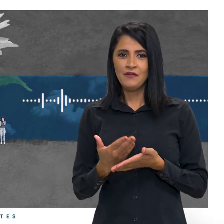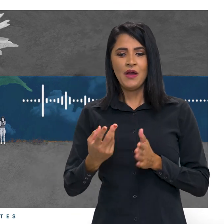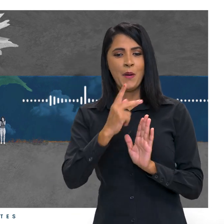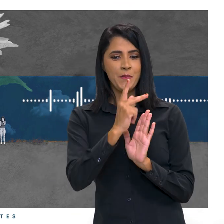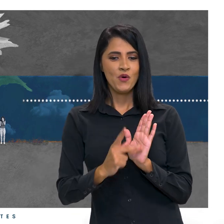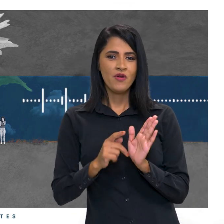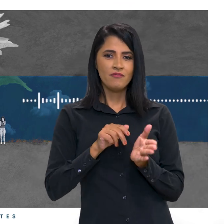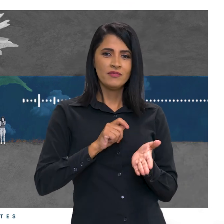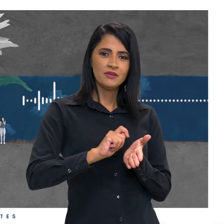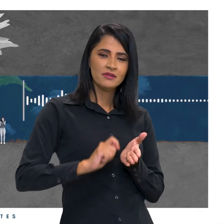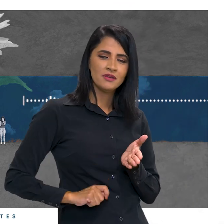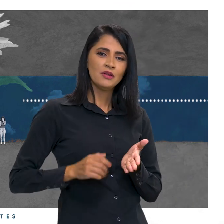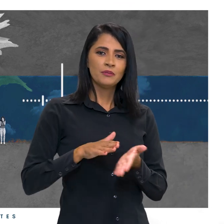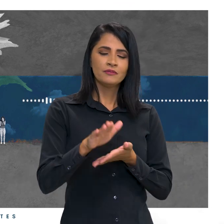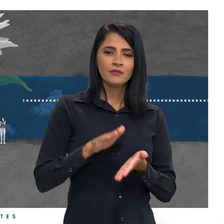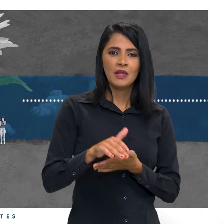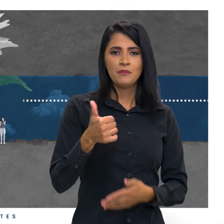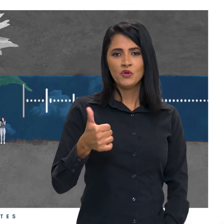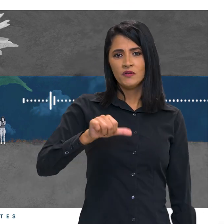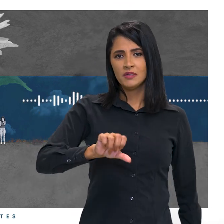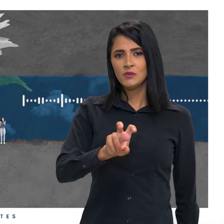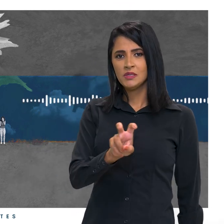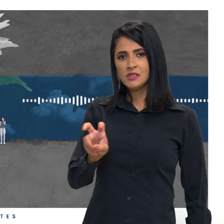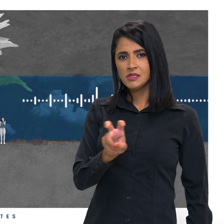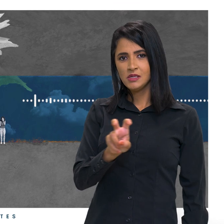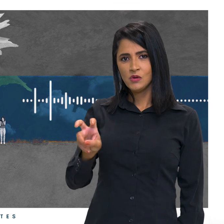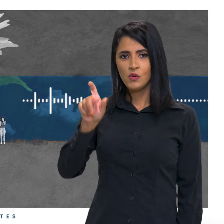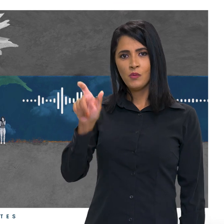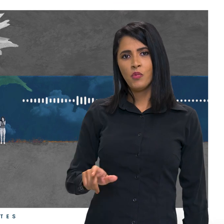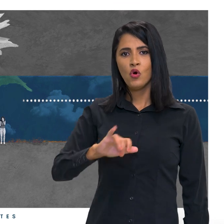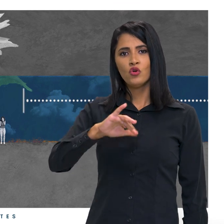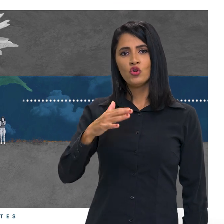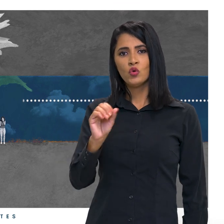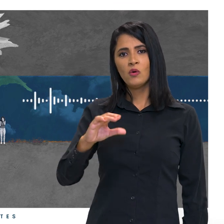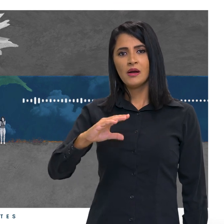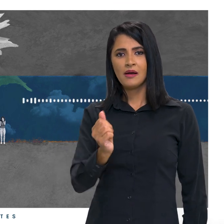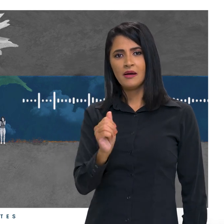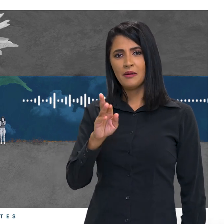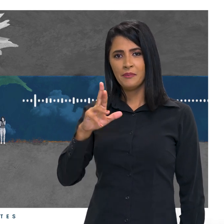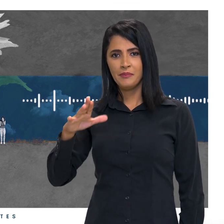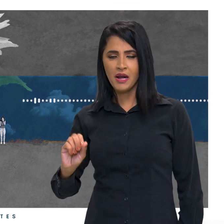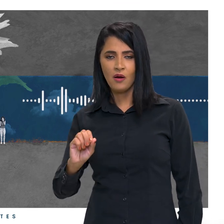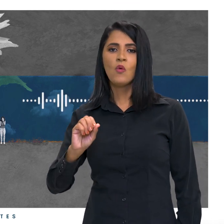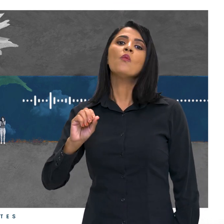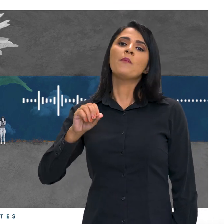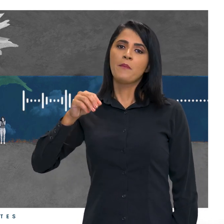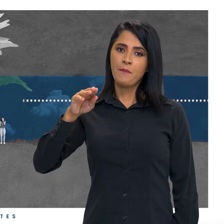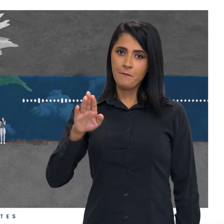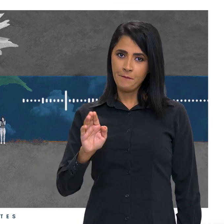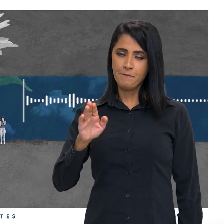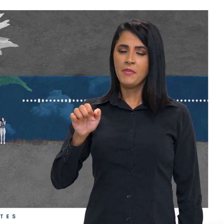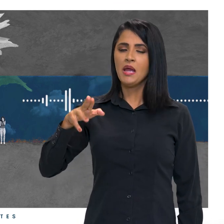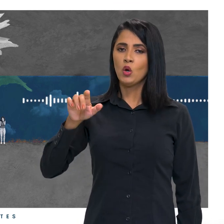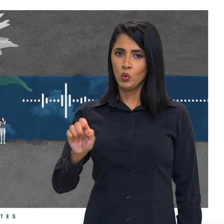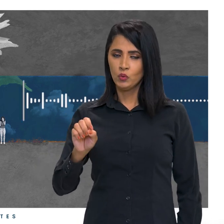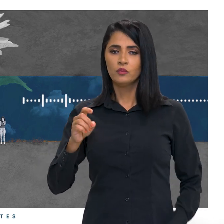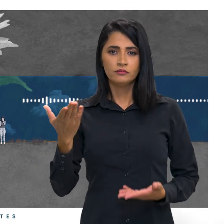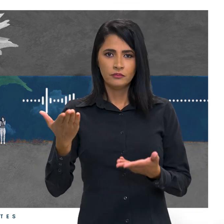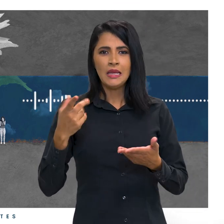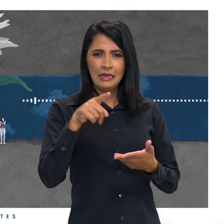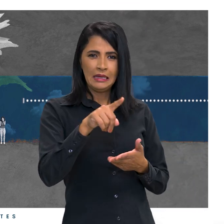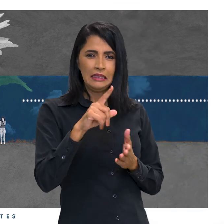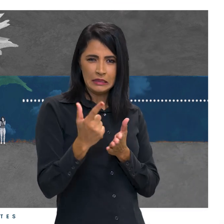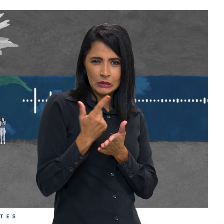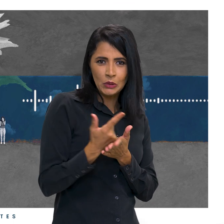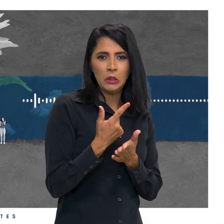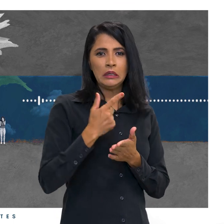publicado em 1955 por João Cabral de Melo Neto. Nessa saga, a dor e luto estão presentes ao longo